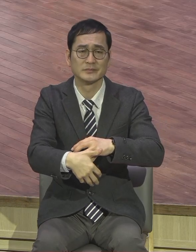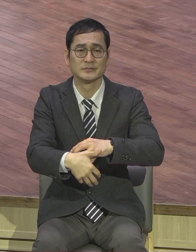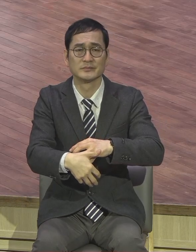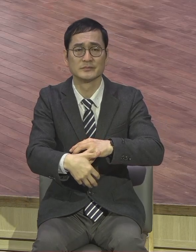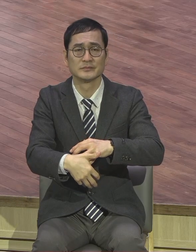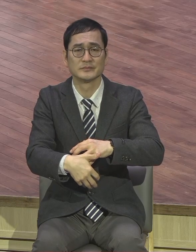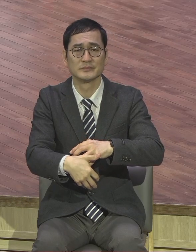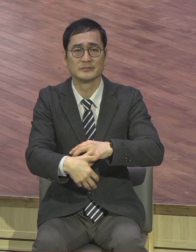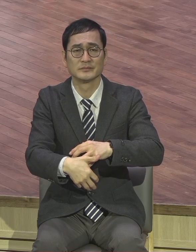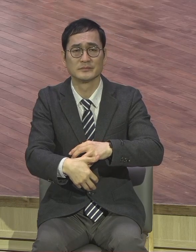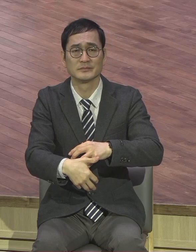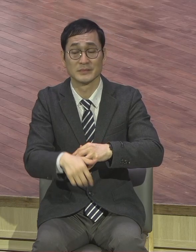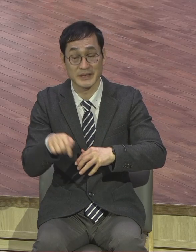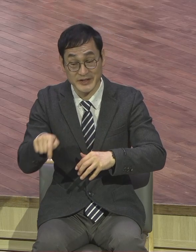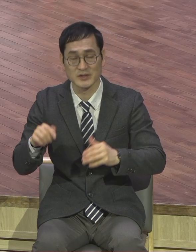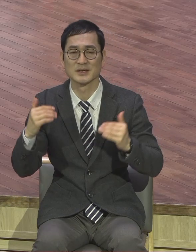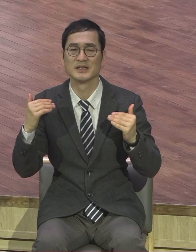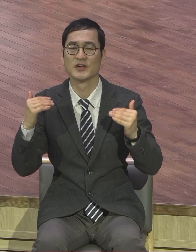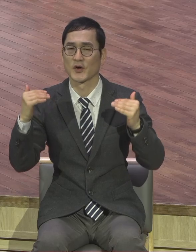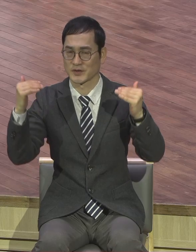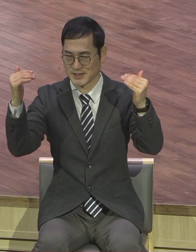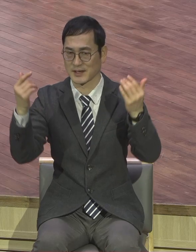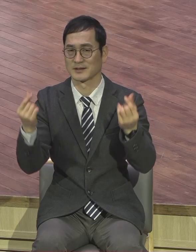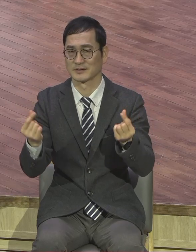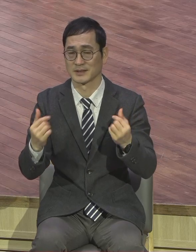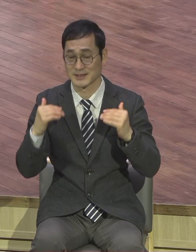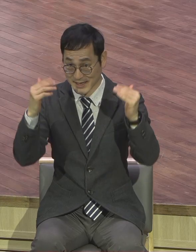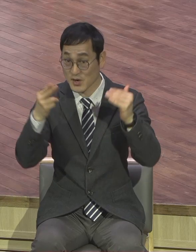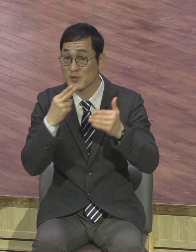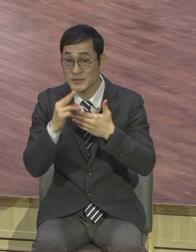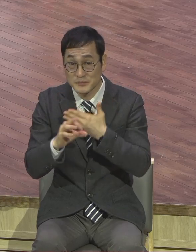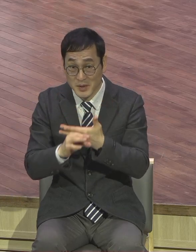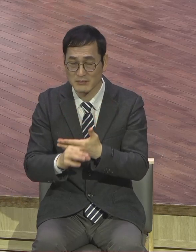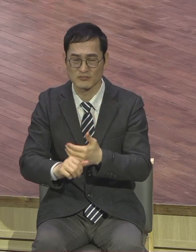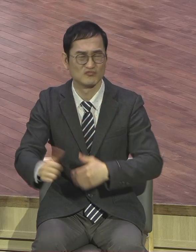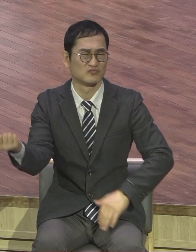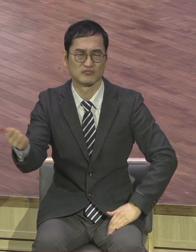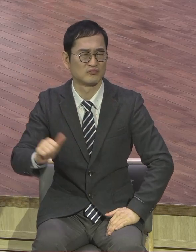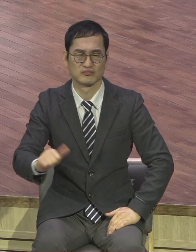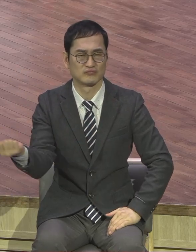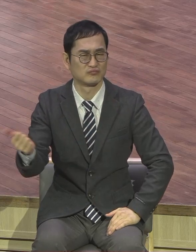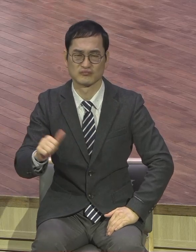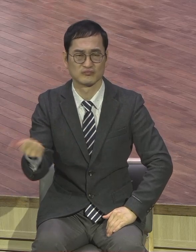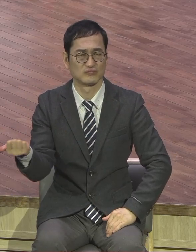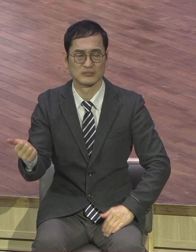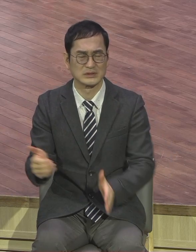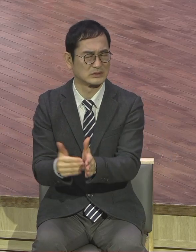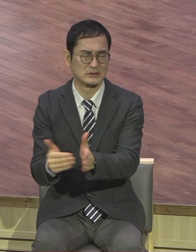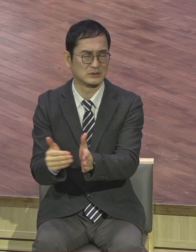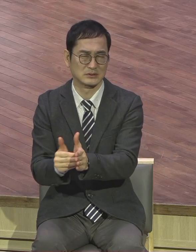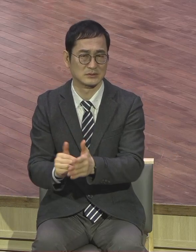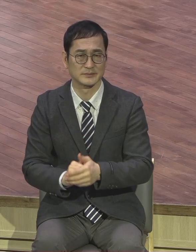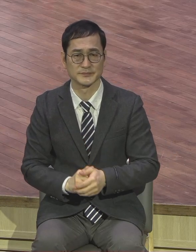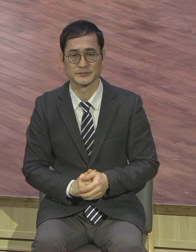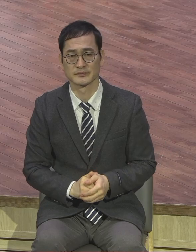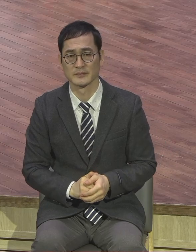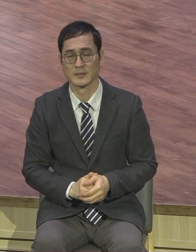자라지 않는 사람은 그 자라가 끝이에요. 그 안 자란다는 증거예요. 자라는 사람은 헌신이 있습니다.